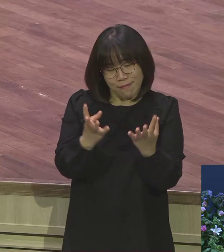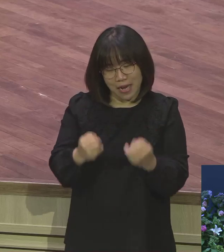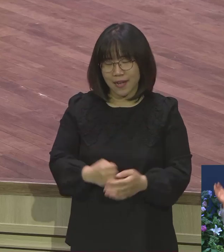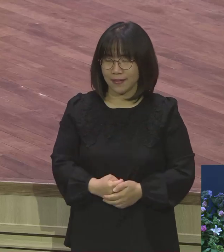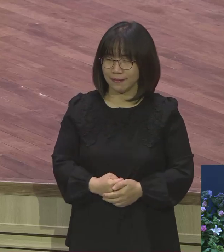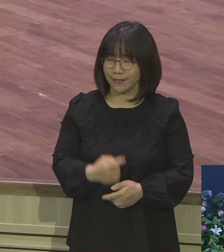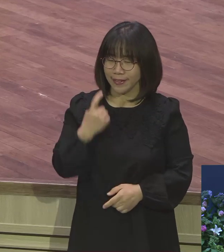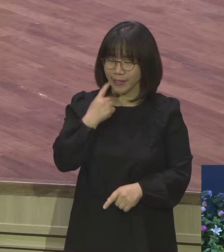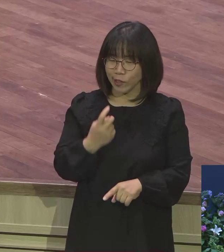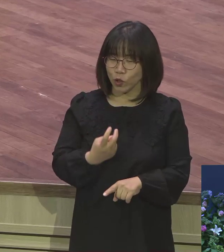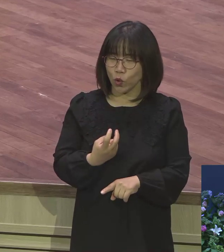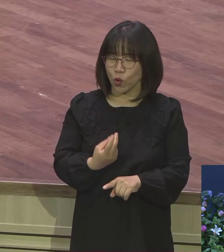콜라. 그렇지요.